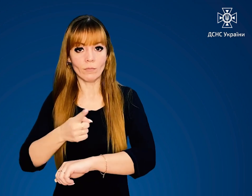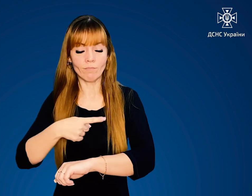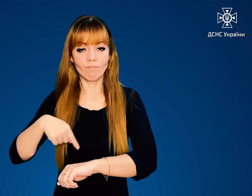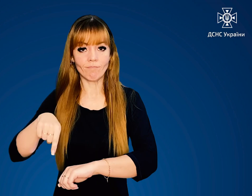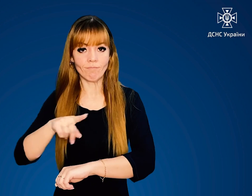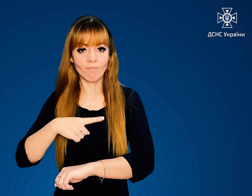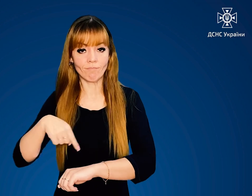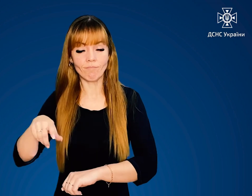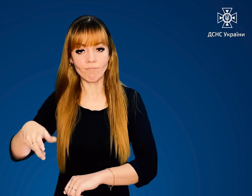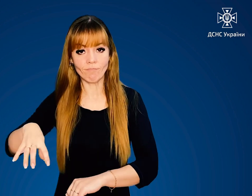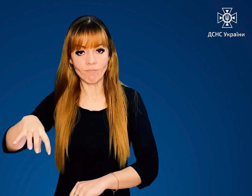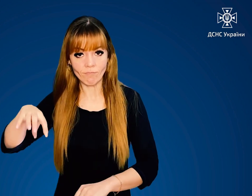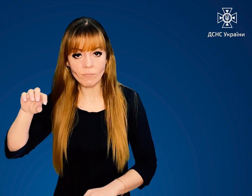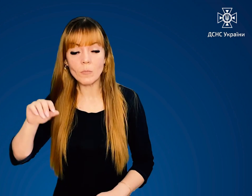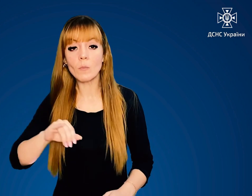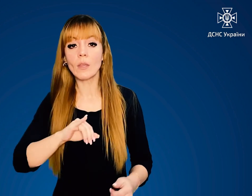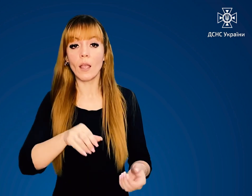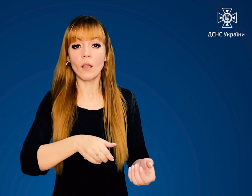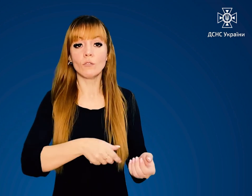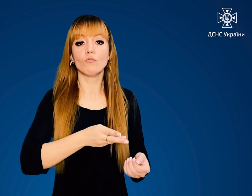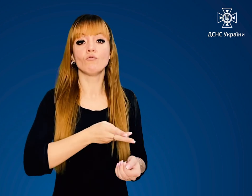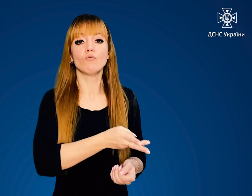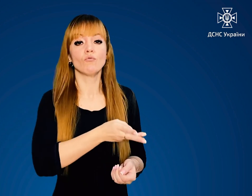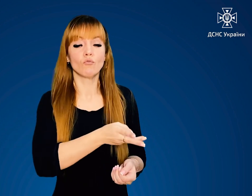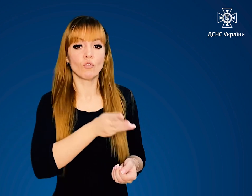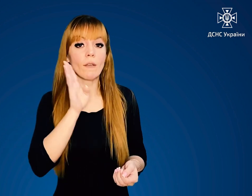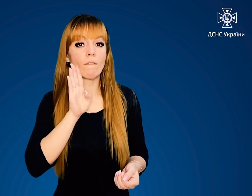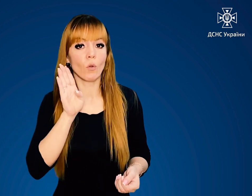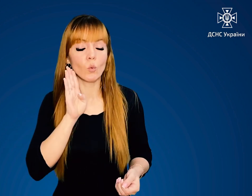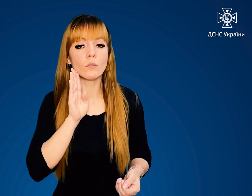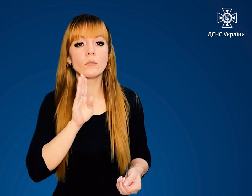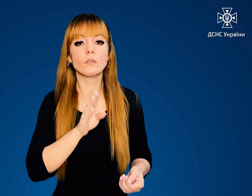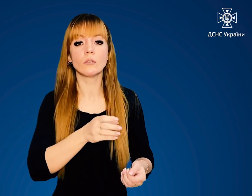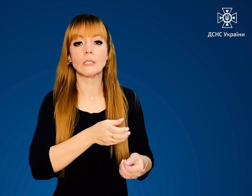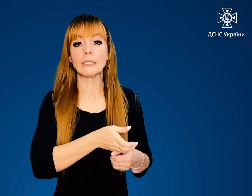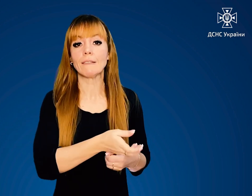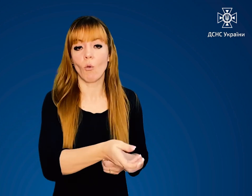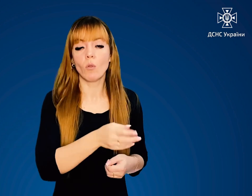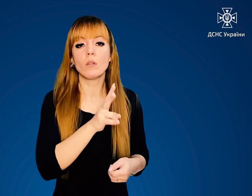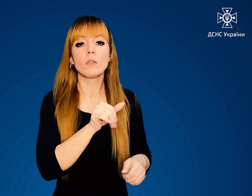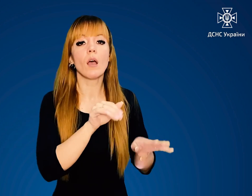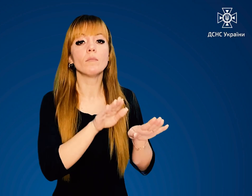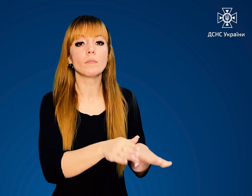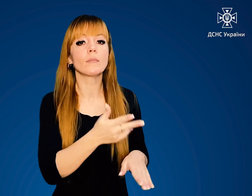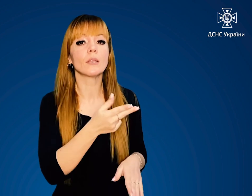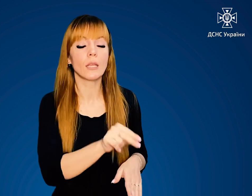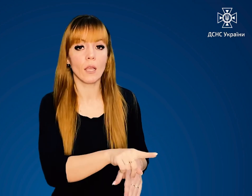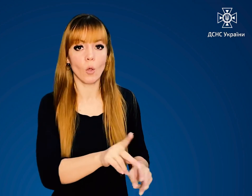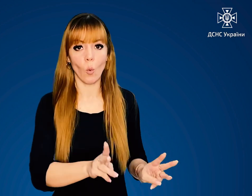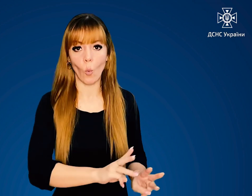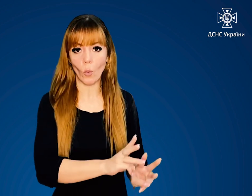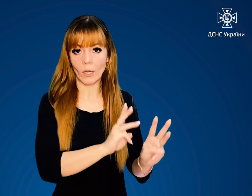годинникової стрілки і спрямувати струмінь води зі ствола на осередок горіння.